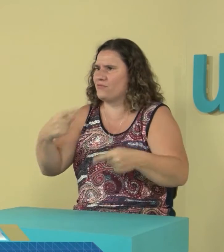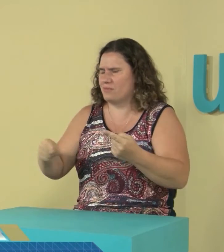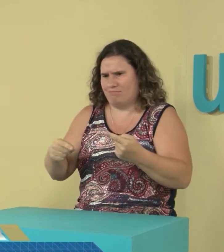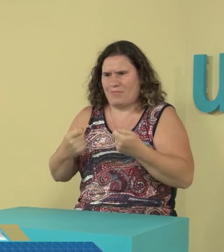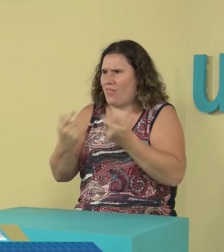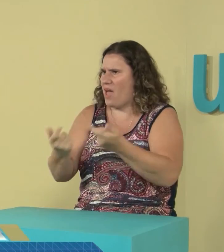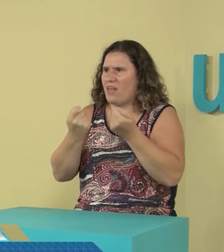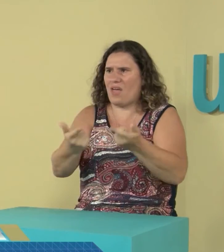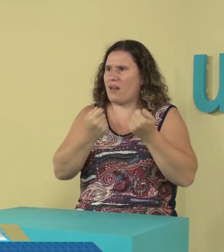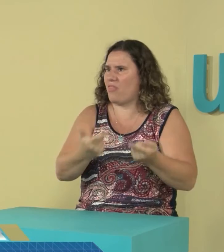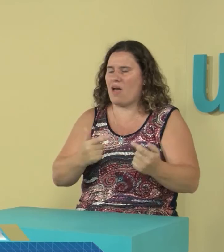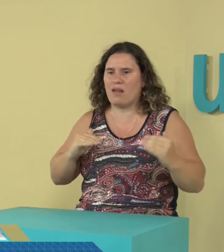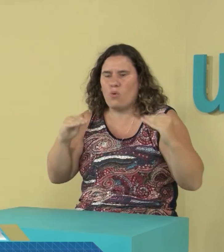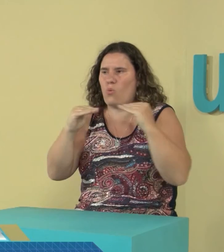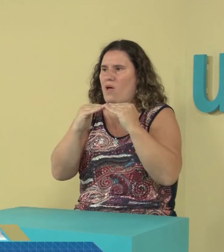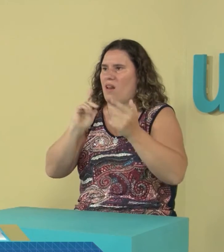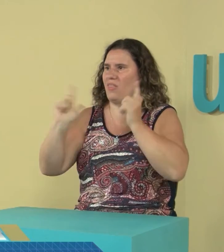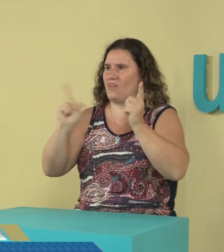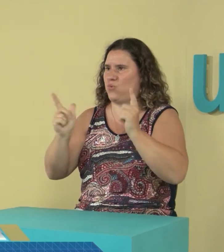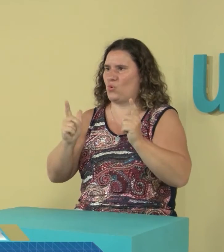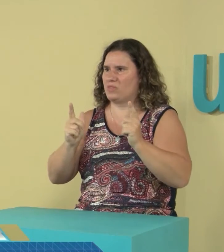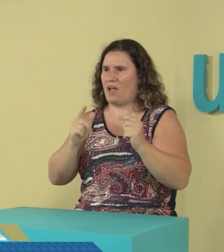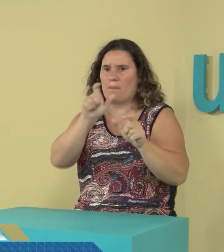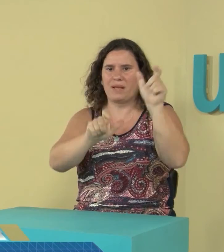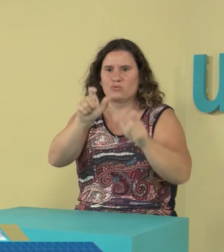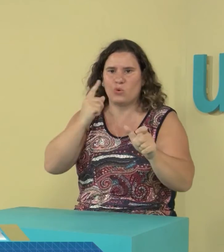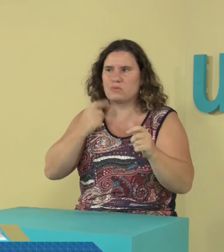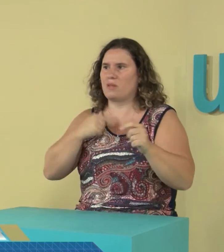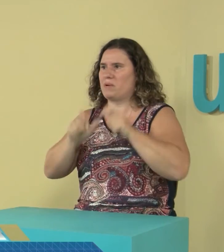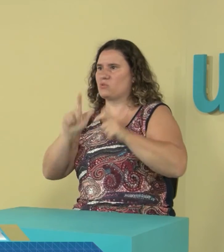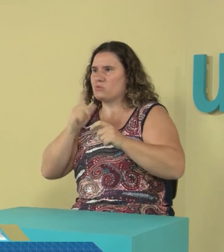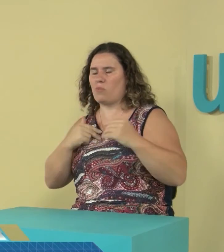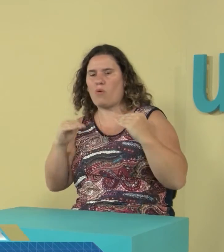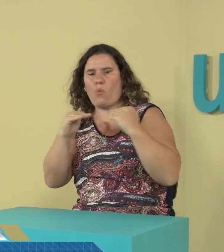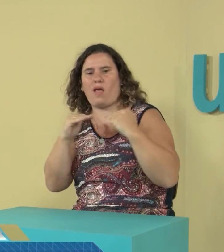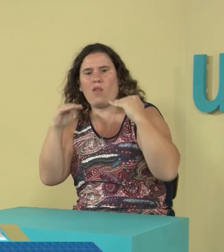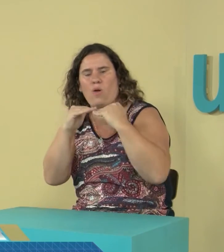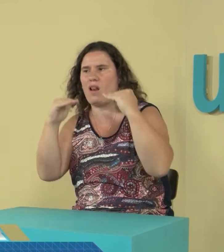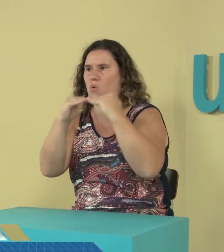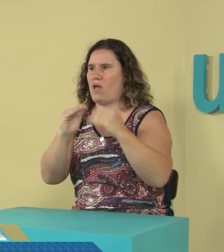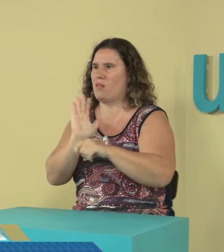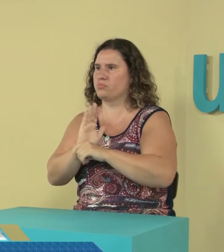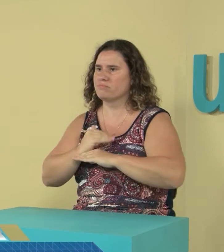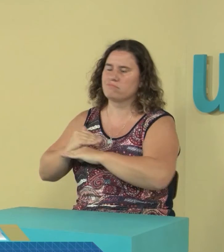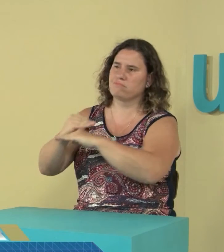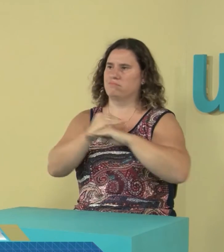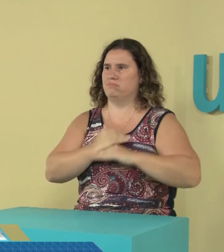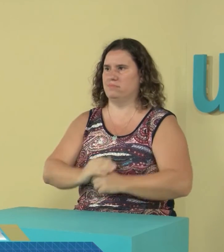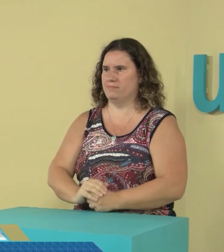drama, de comedia. Queremos hacer distintas obras para que la persona sorda disfrute, al igual que la persona oyente. Y haya